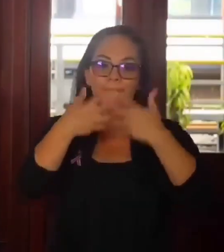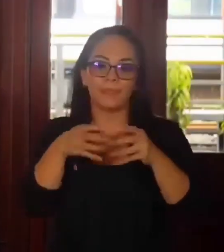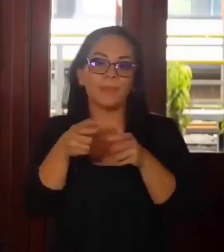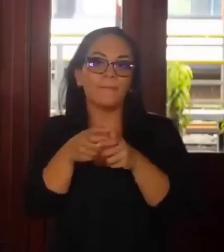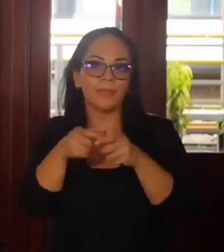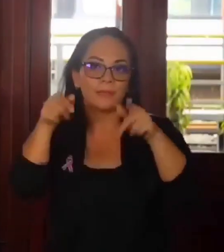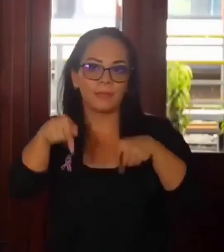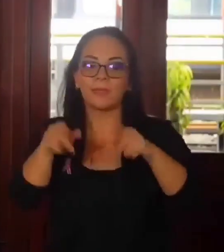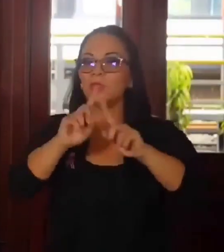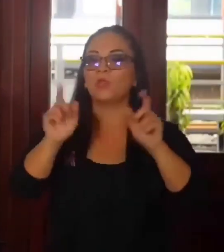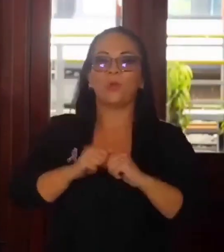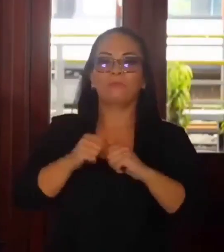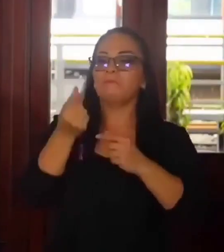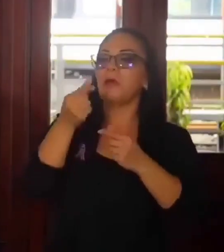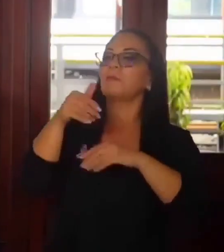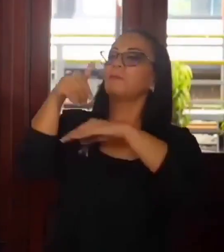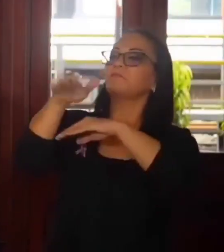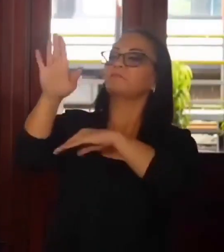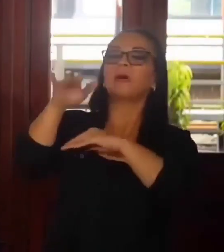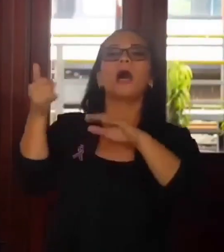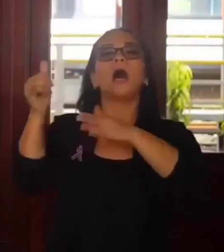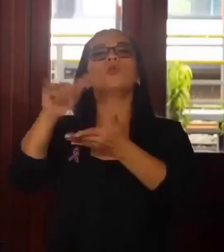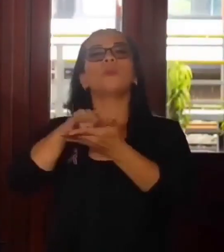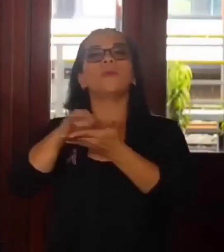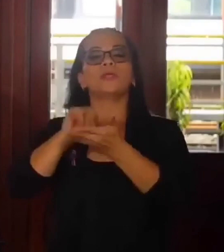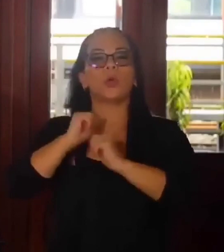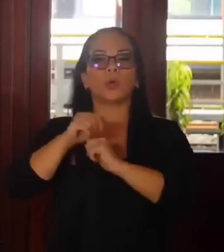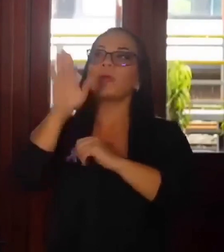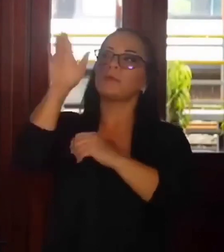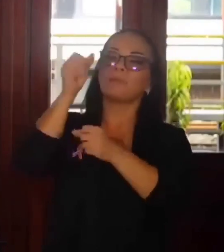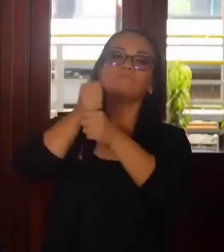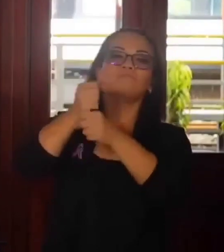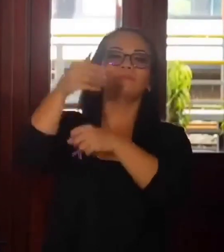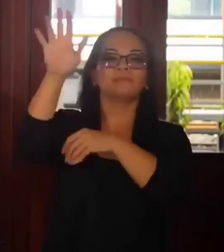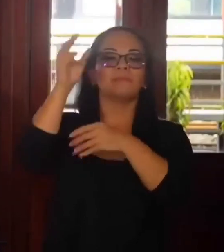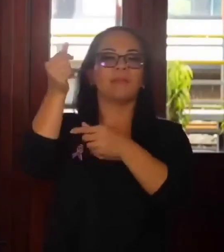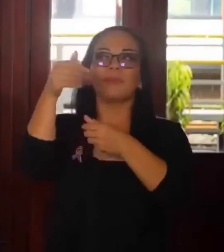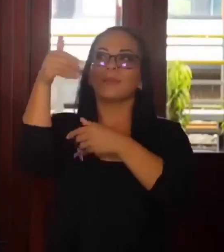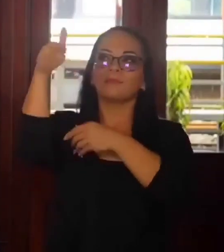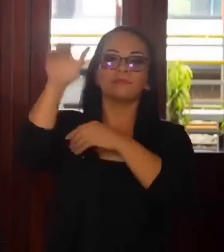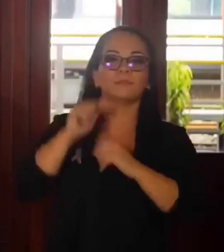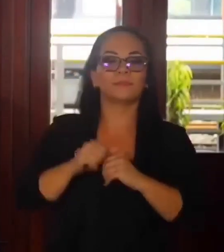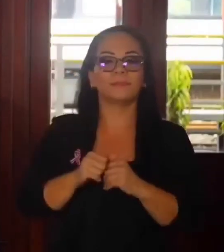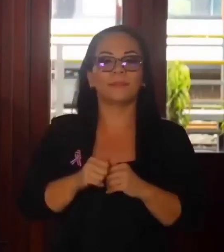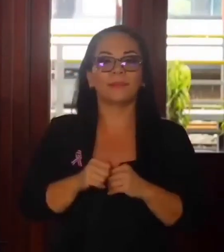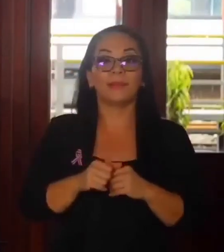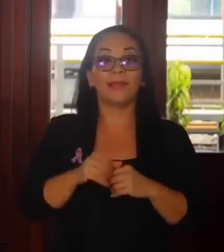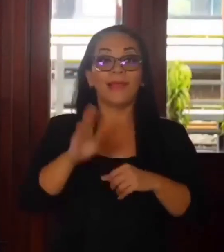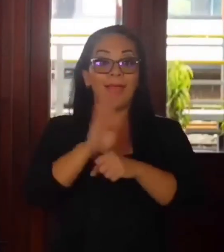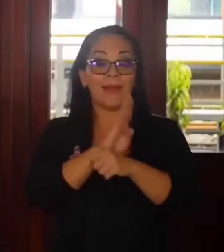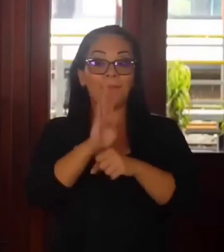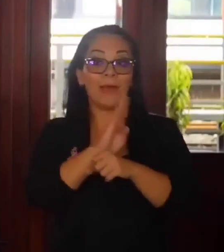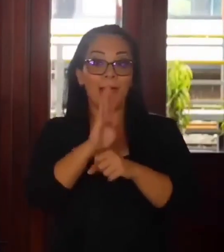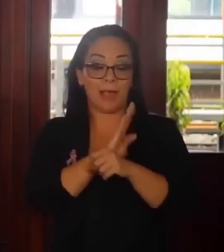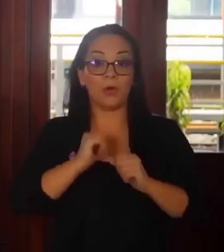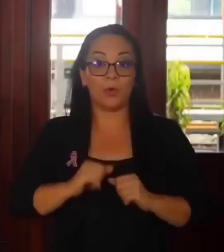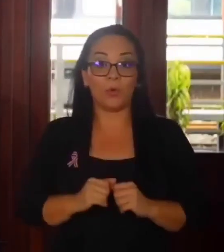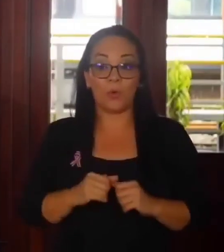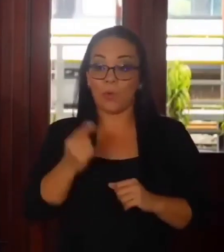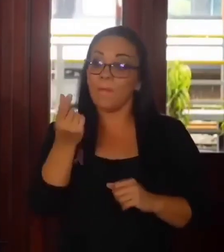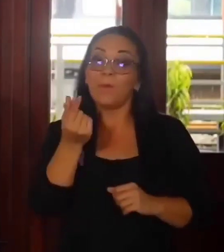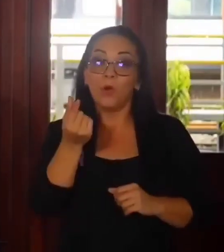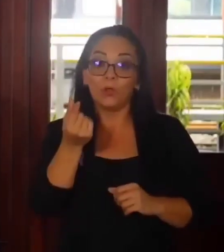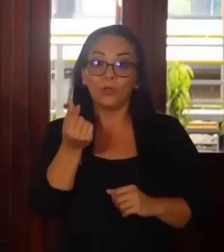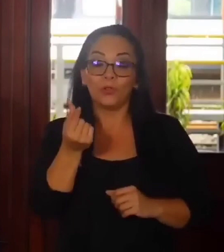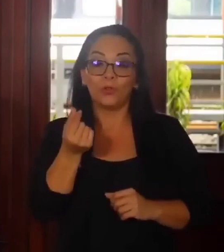los manda a Nueva York a operaciones financieras, el banco deduce del monto